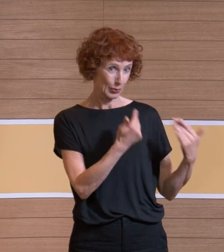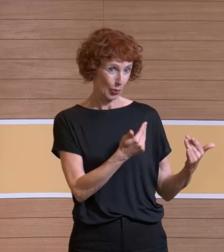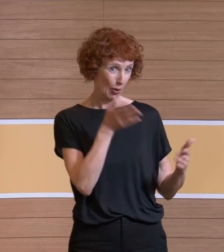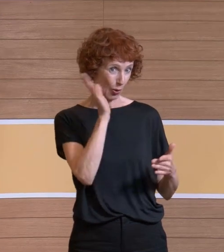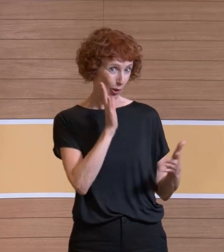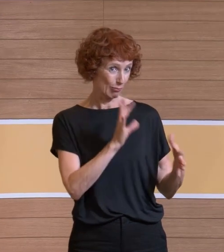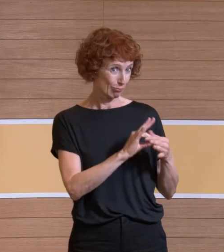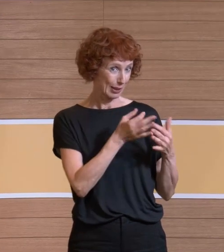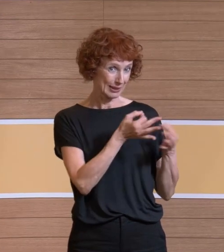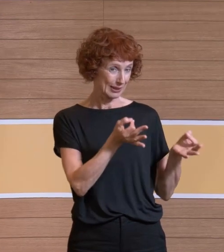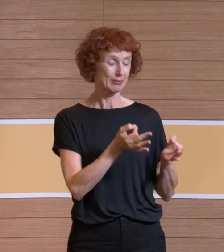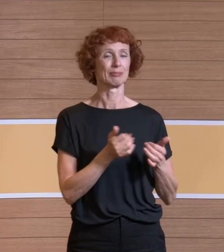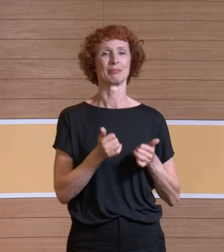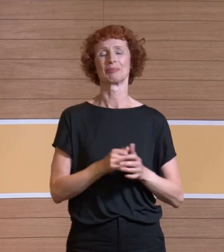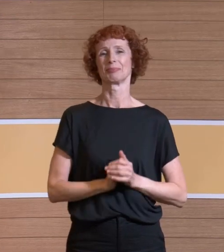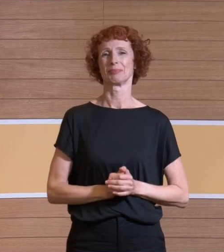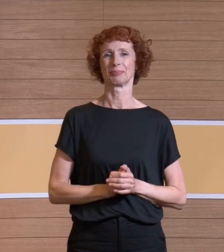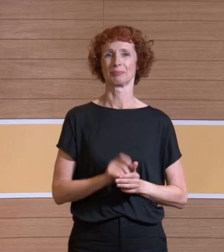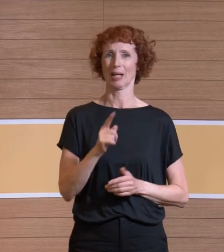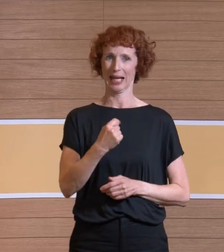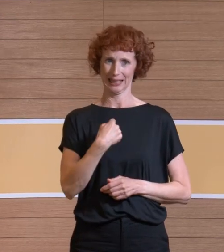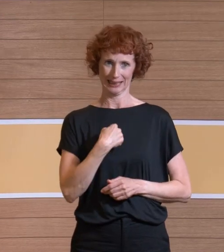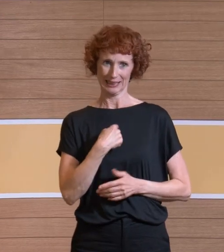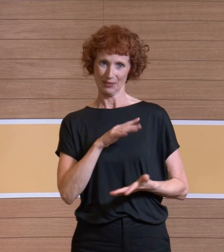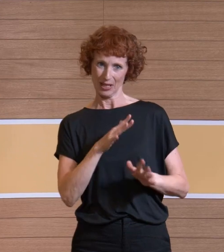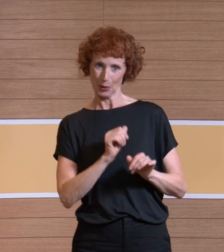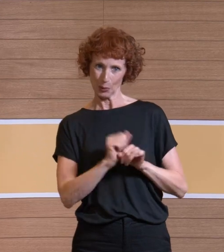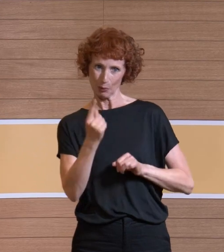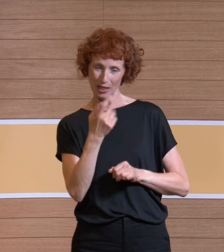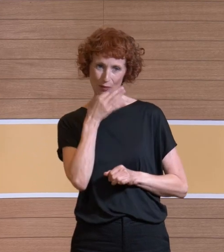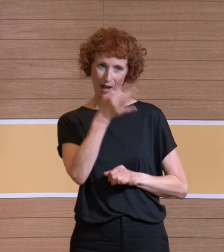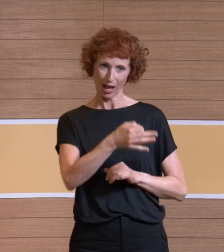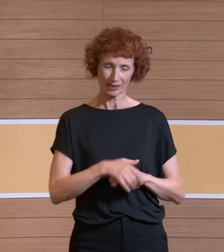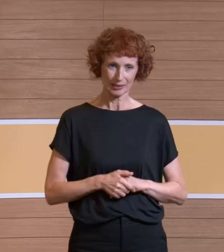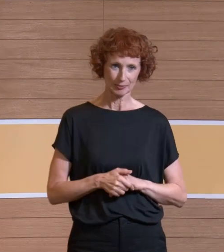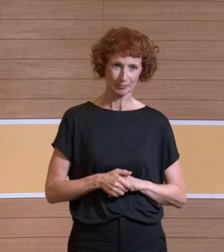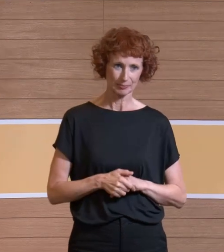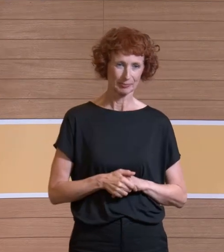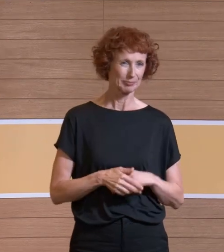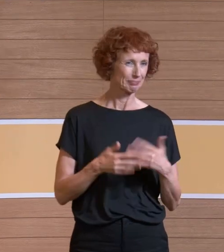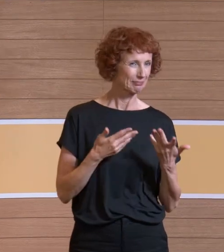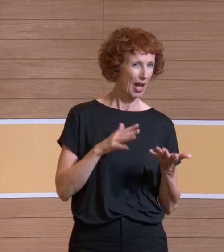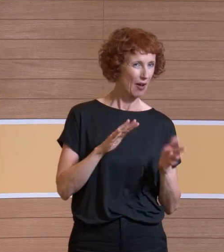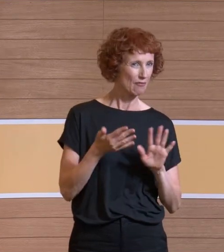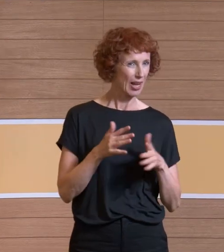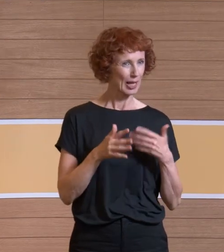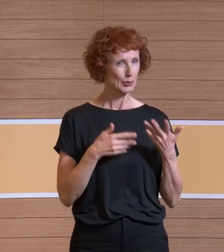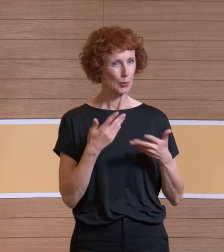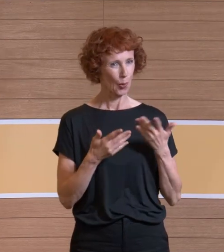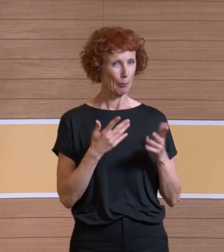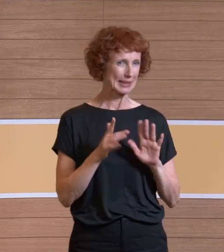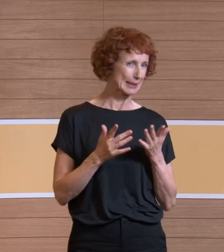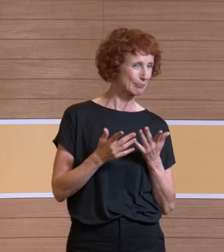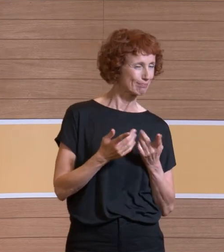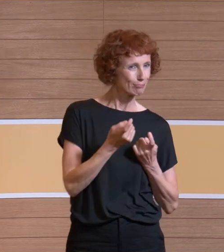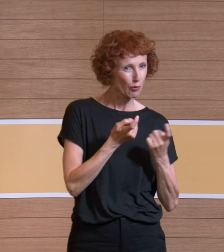alles klar. Gut, dann habe ich vielleicht trotzdem noch eine Frage. Die mag vielleicht etwas gemeinsam oder etwas ketzerisch, deswegen